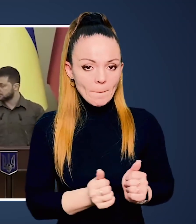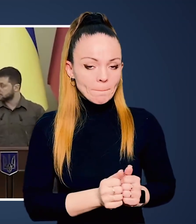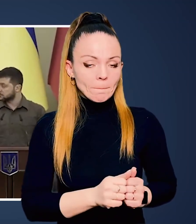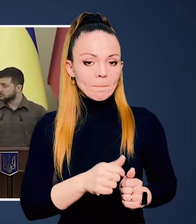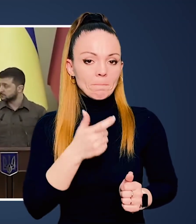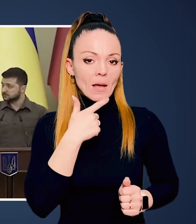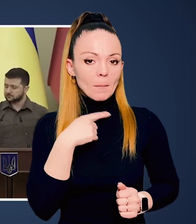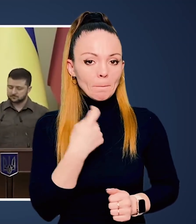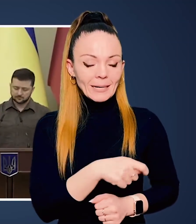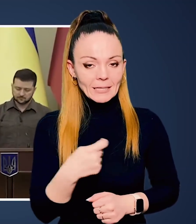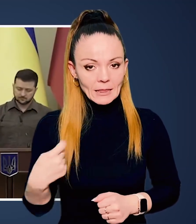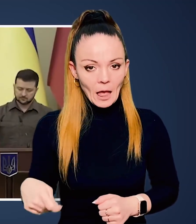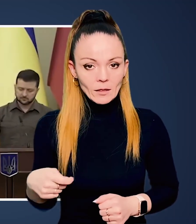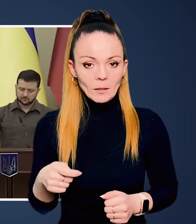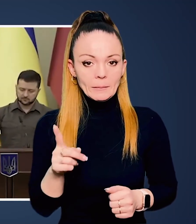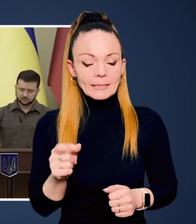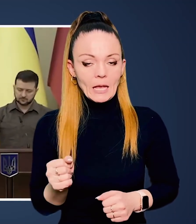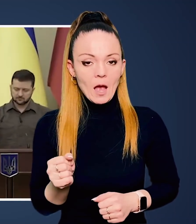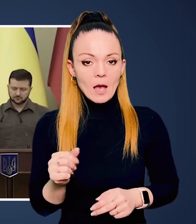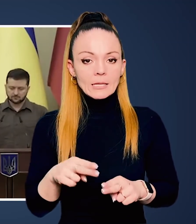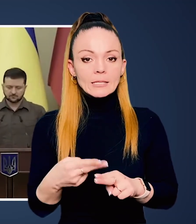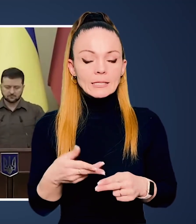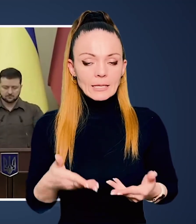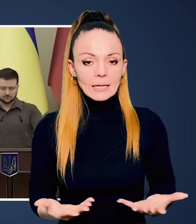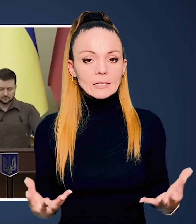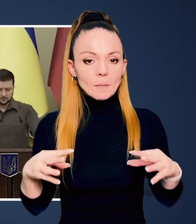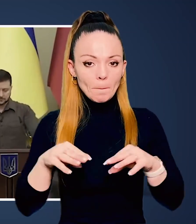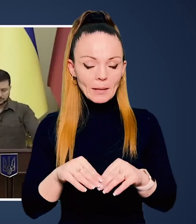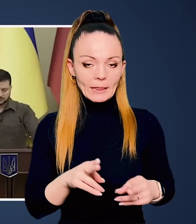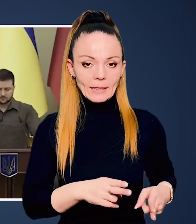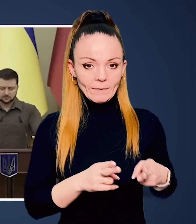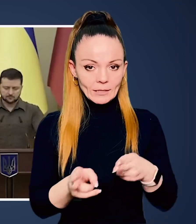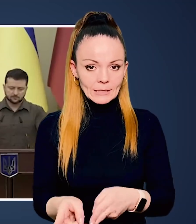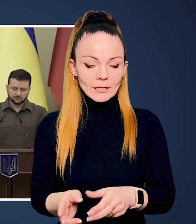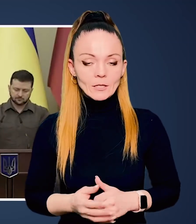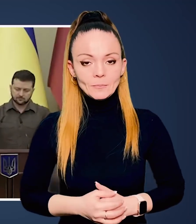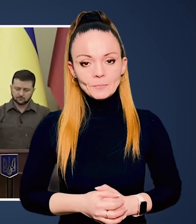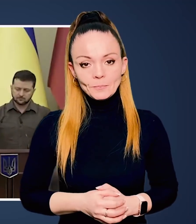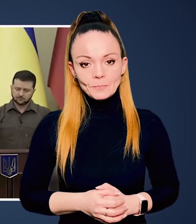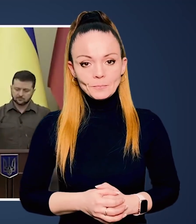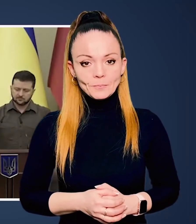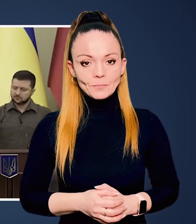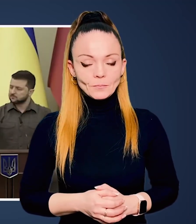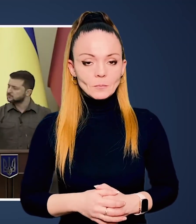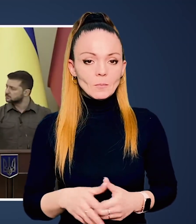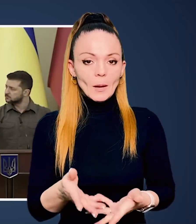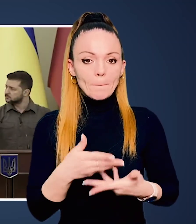моїм колегам, паном президентам за цей спільний візит.